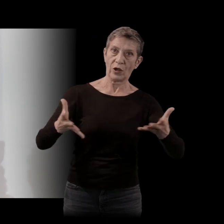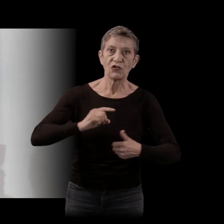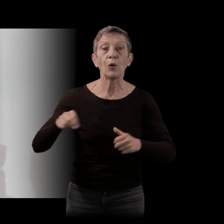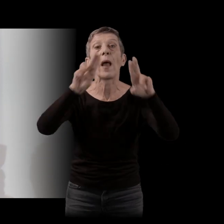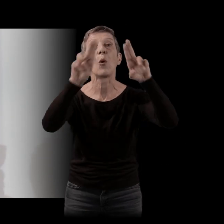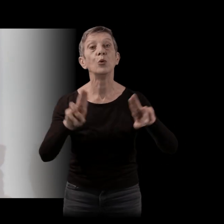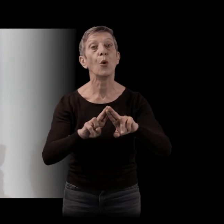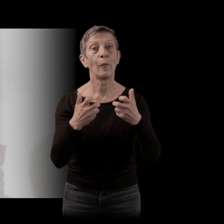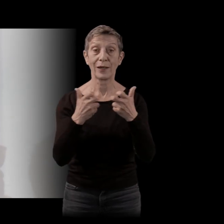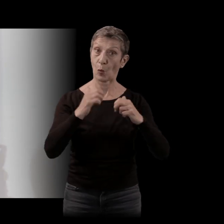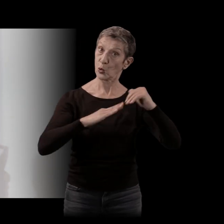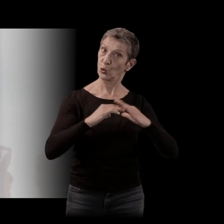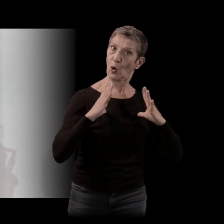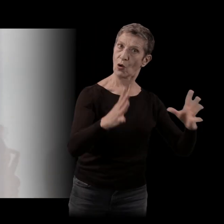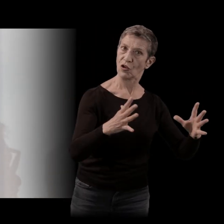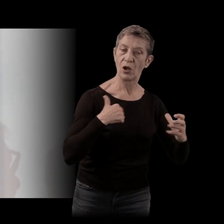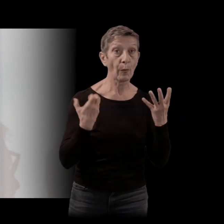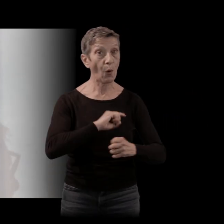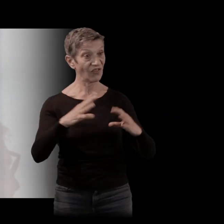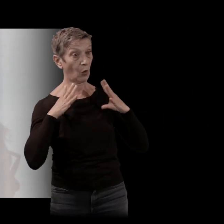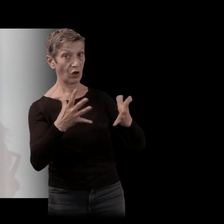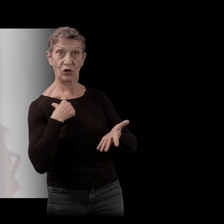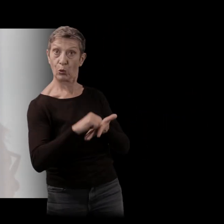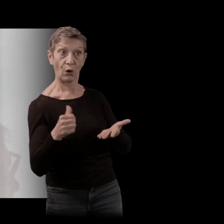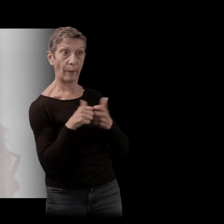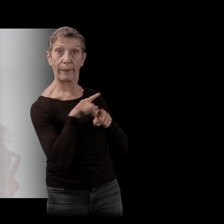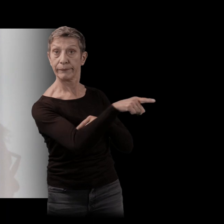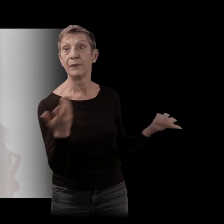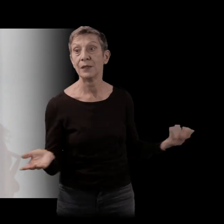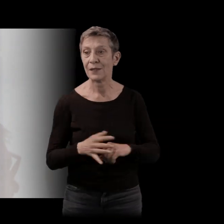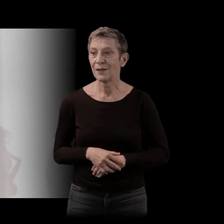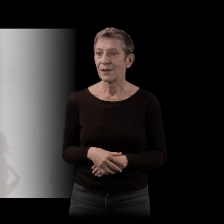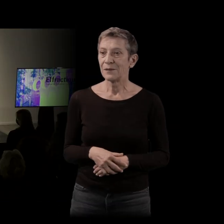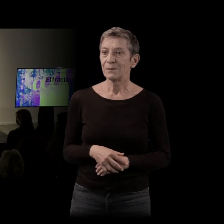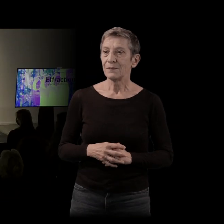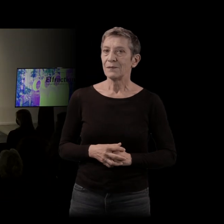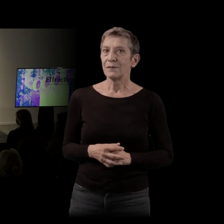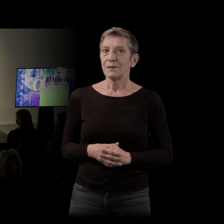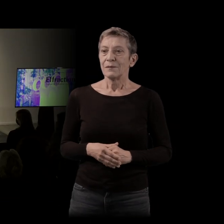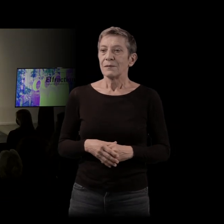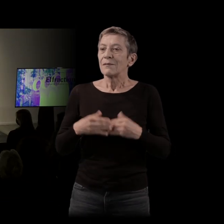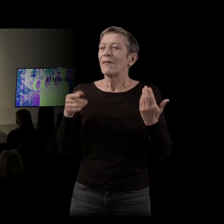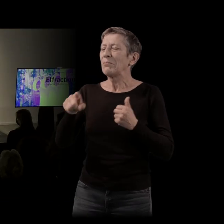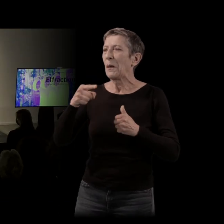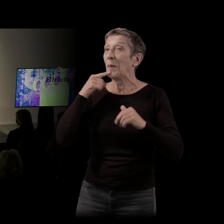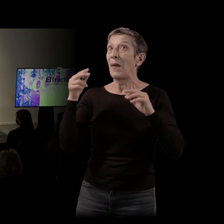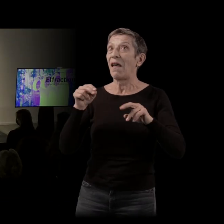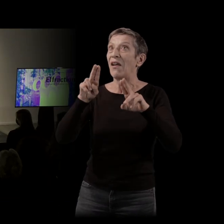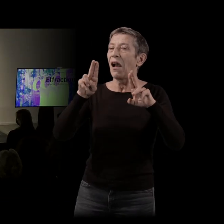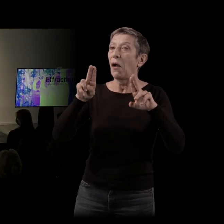engagé, peut-être que moi, je n pas envie d'être un auteur engagé. D'une certaine manière. Quand vous avez évoqué Renaud, moi, j'ai pensé plutôt spontanément aux chanteurs engagés, mais